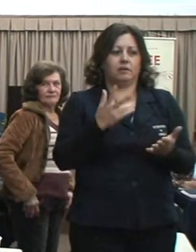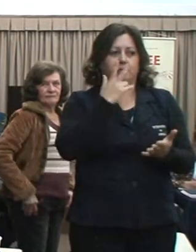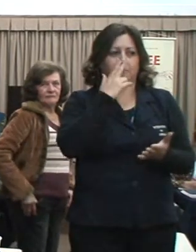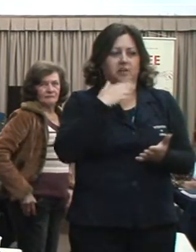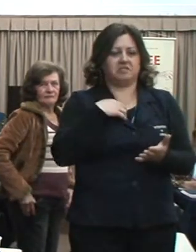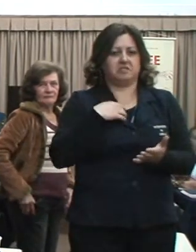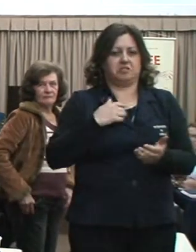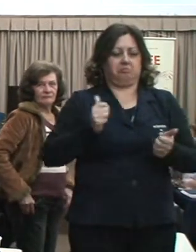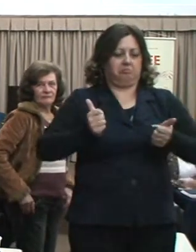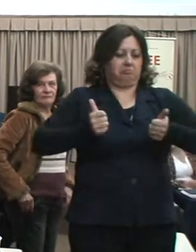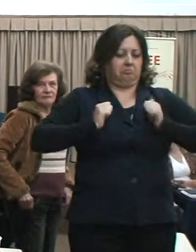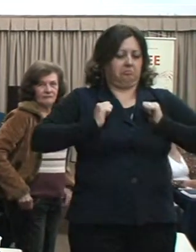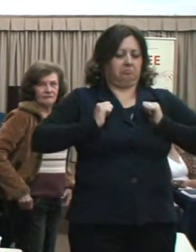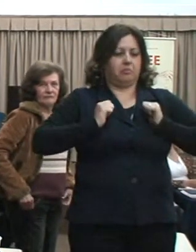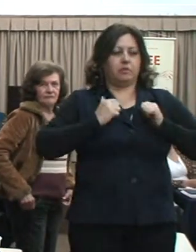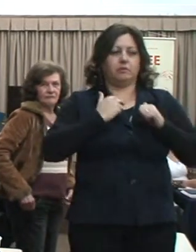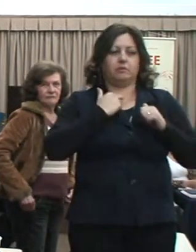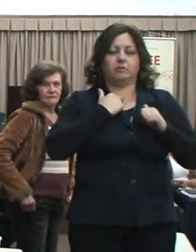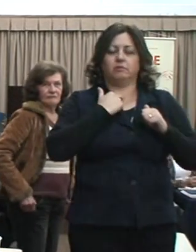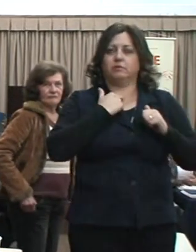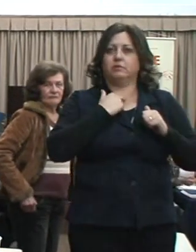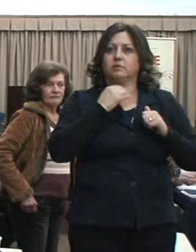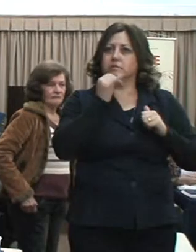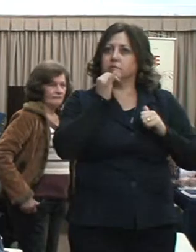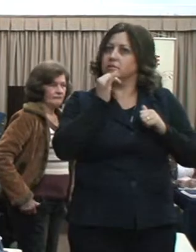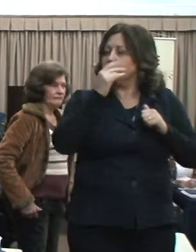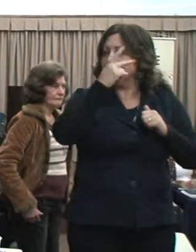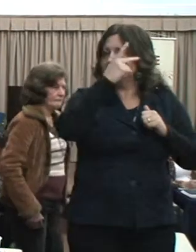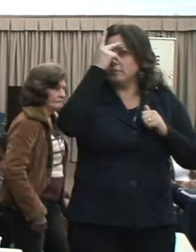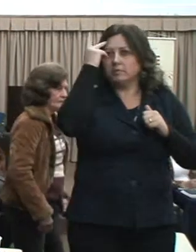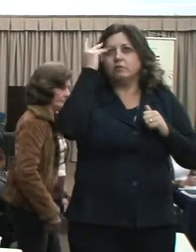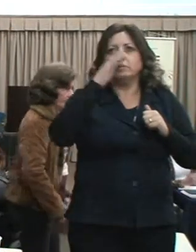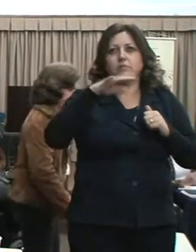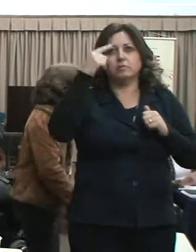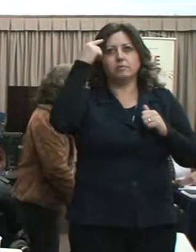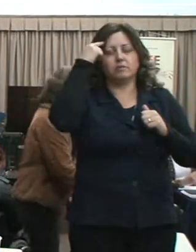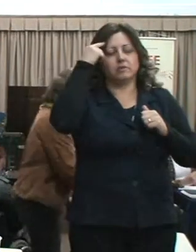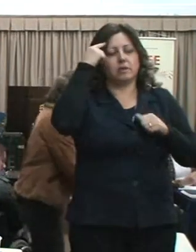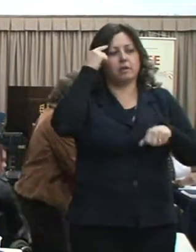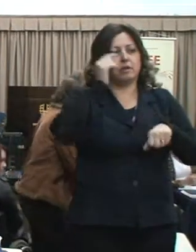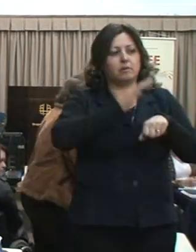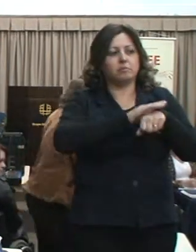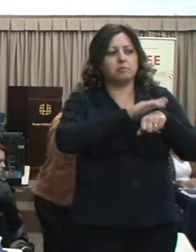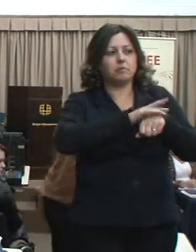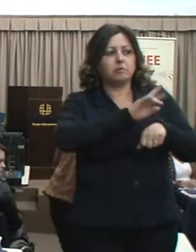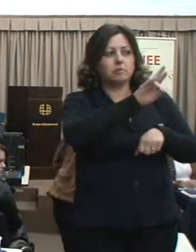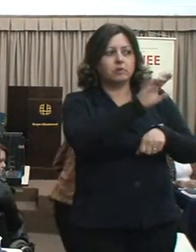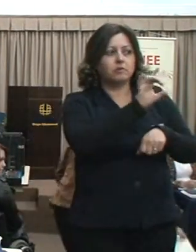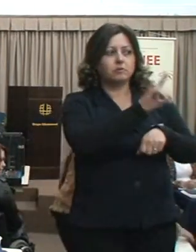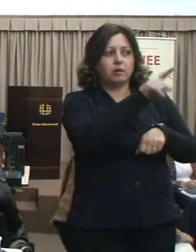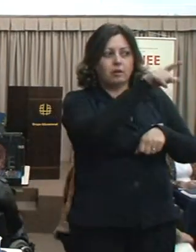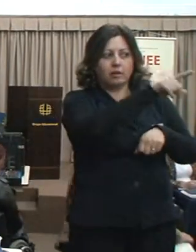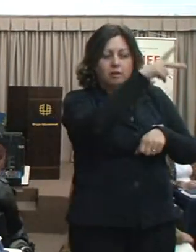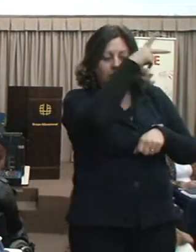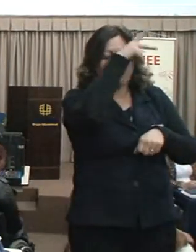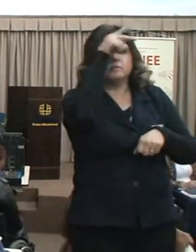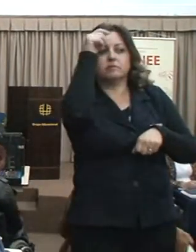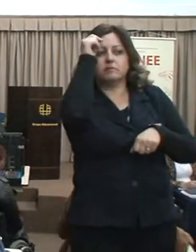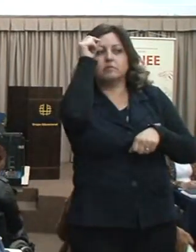o assunto do passeio é exclusivo da prefeitura. Segundo, um grande projeto, um grande